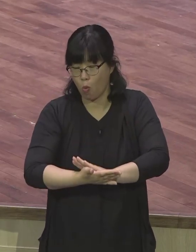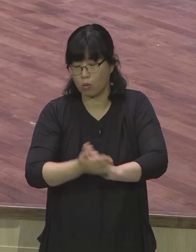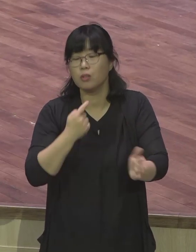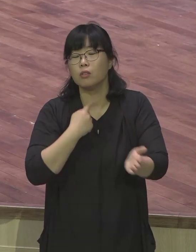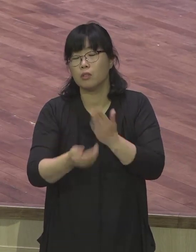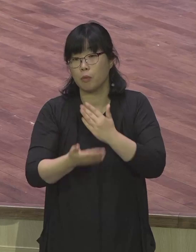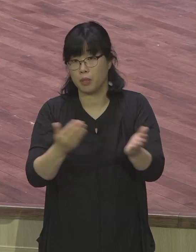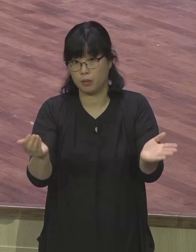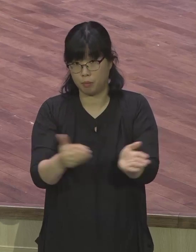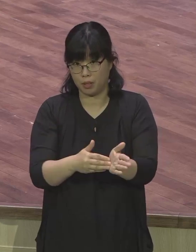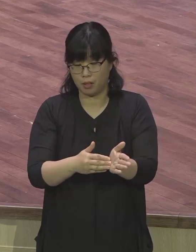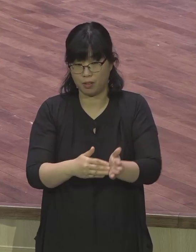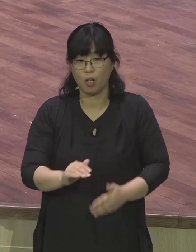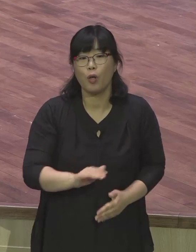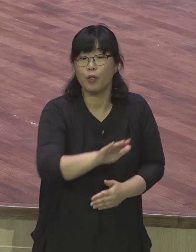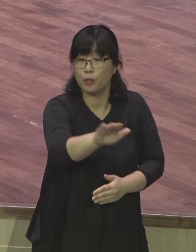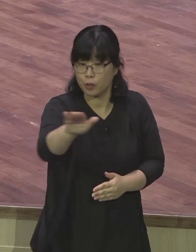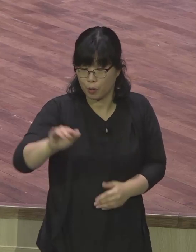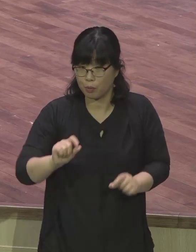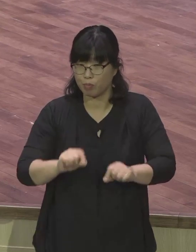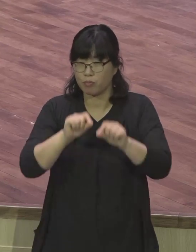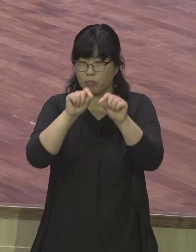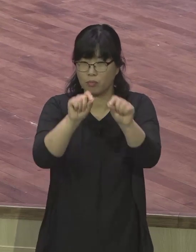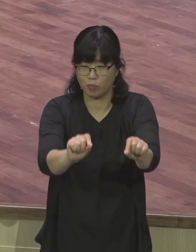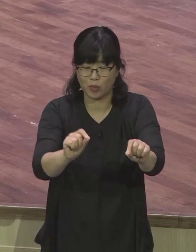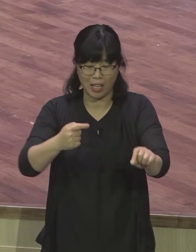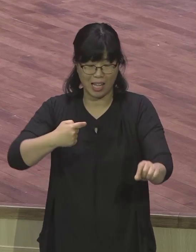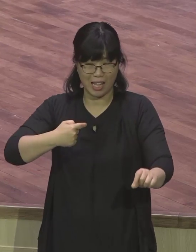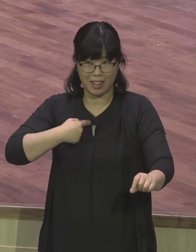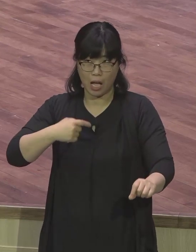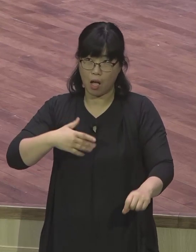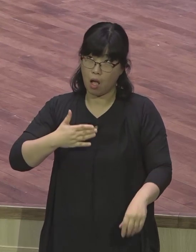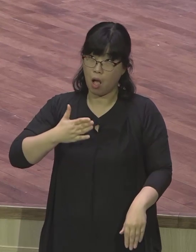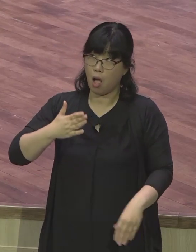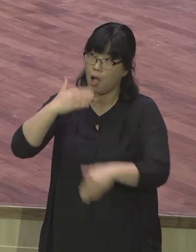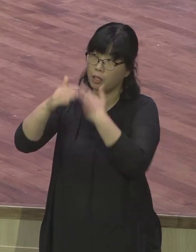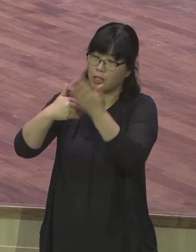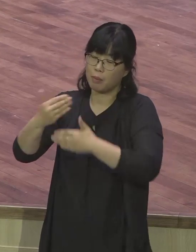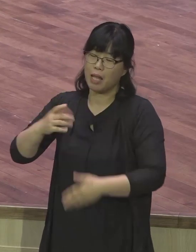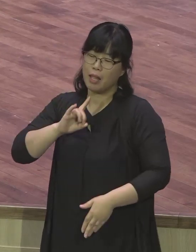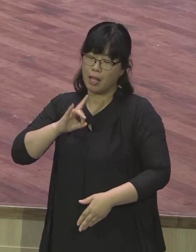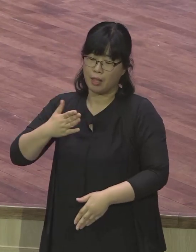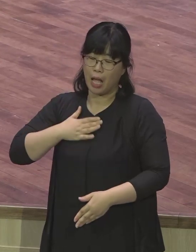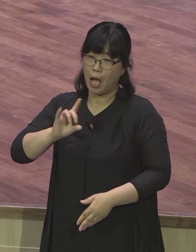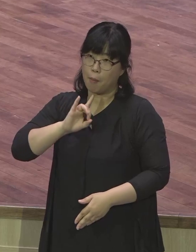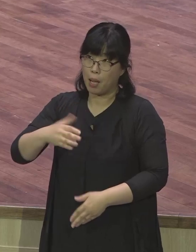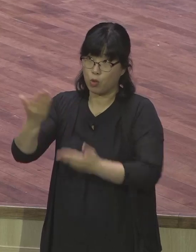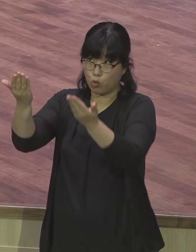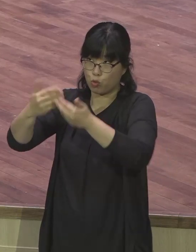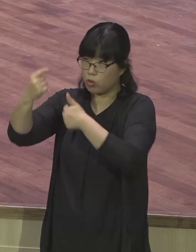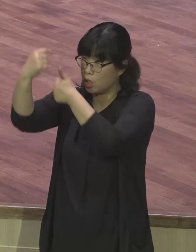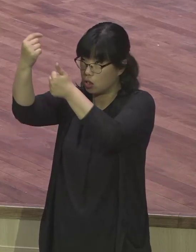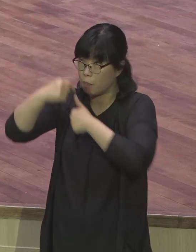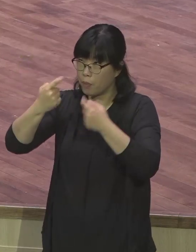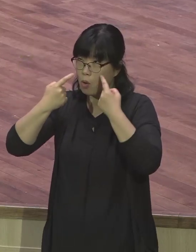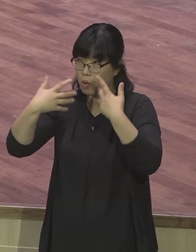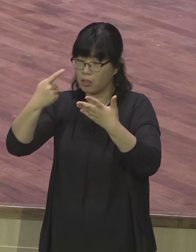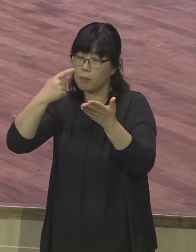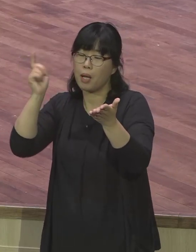속에서 영적인 흐름을 바꿔가는 응답을 받는 우리 성노인들 되시기를 바랍니다 그리고 이스라엘 자손들에게 복음을